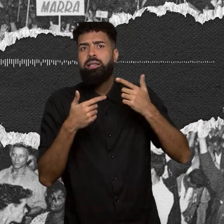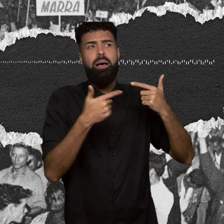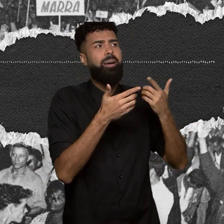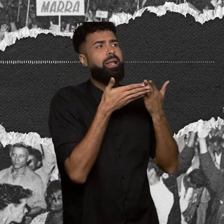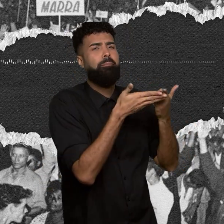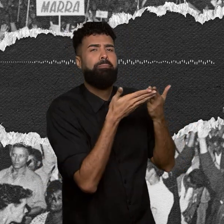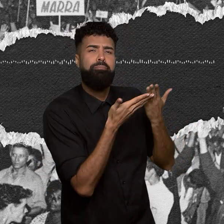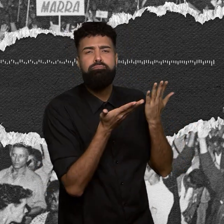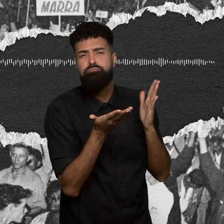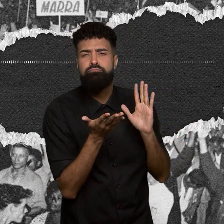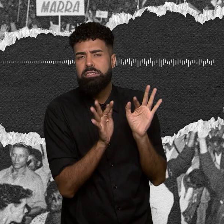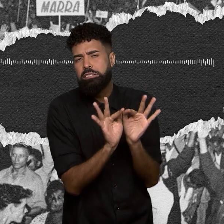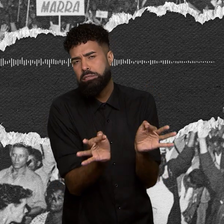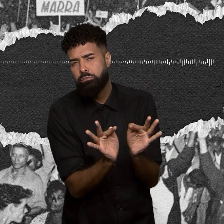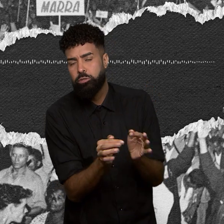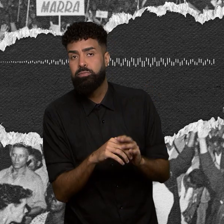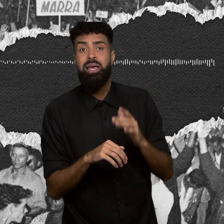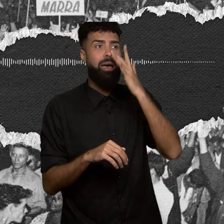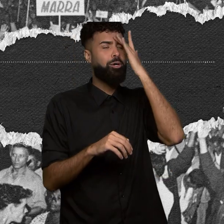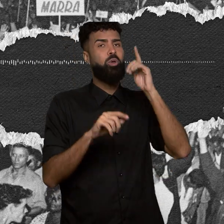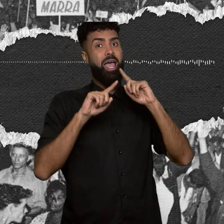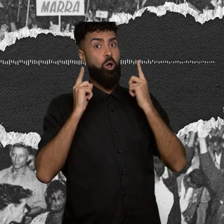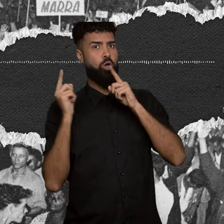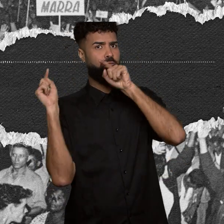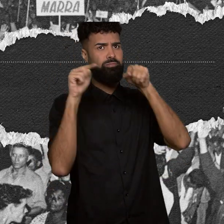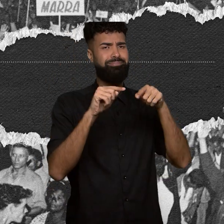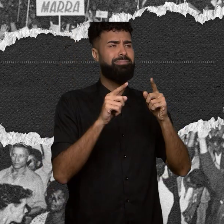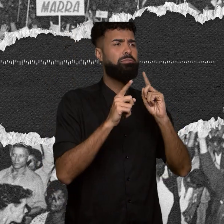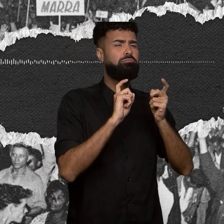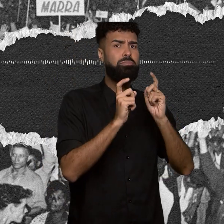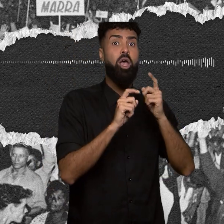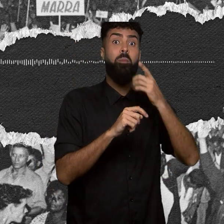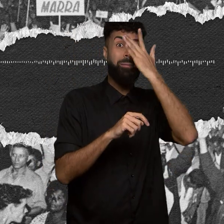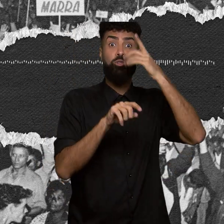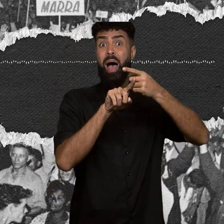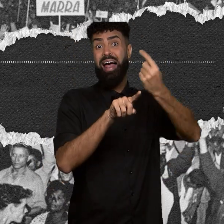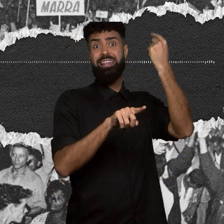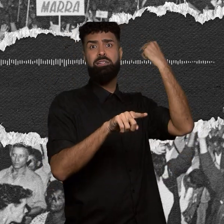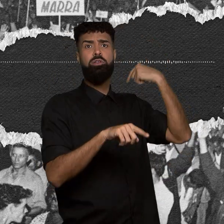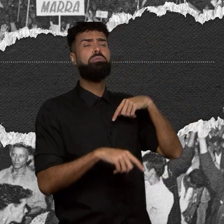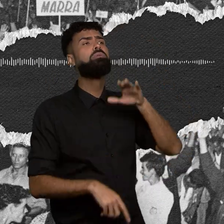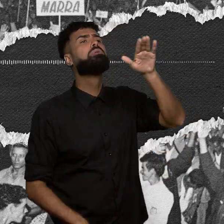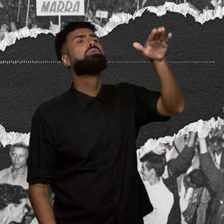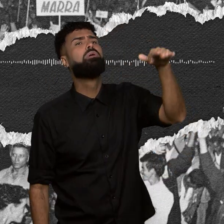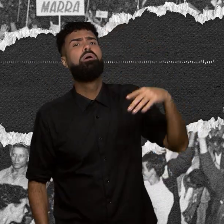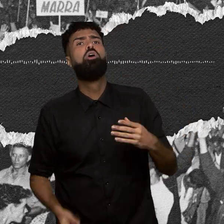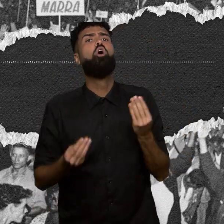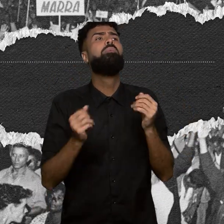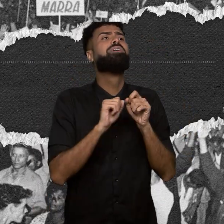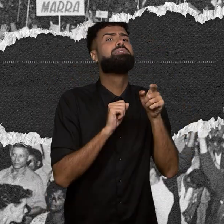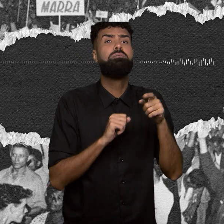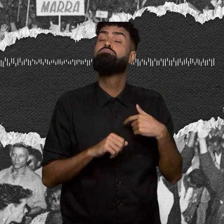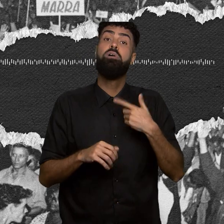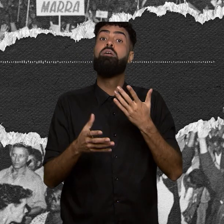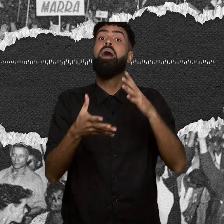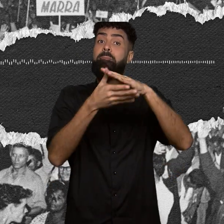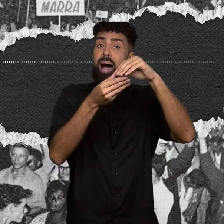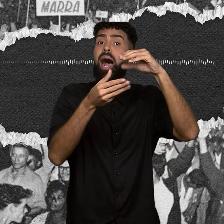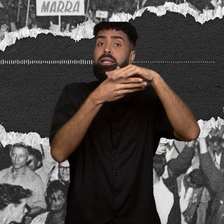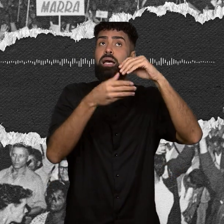todo mundo discutindo lá. Aí alguém diz lá por trás, ó, como é que a vai fazer? Eu disse, faz de palha de coqueiro. E os